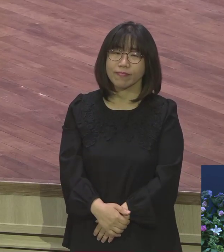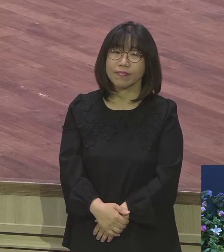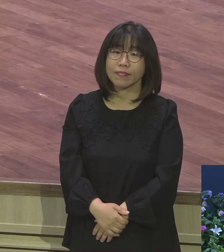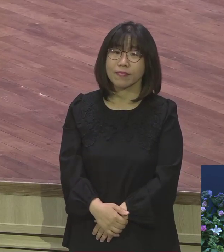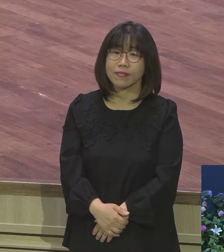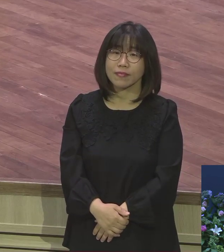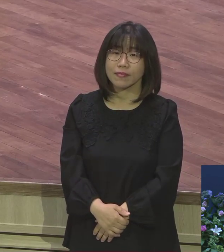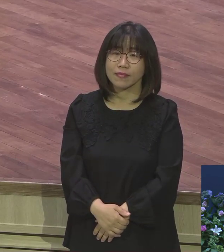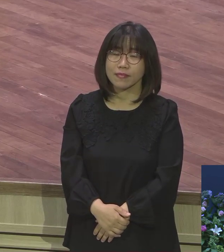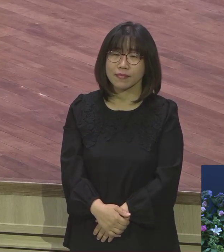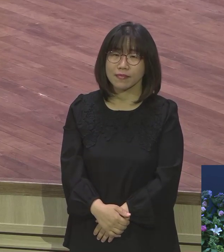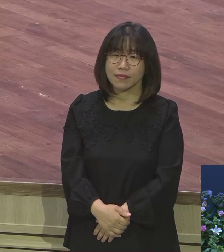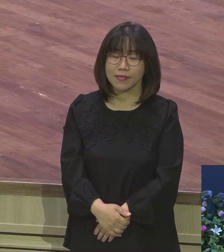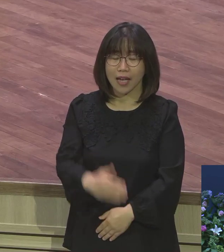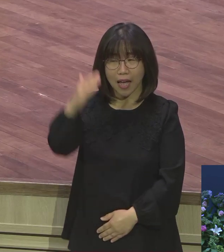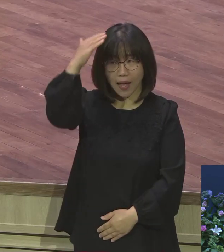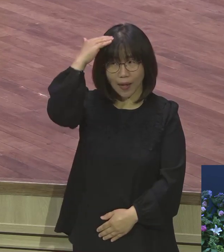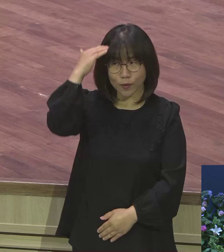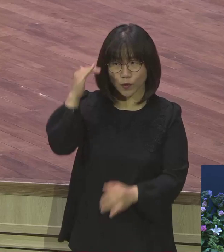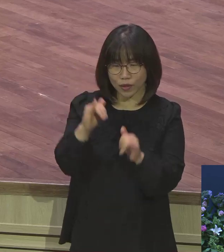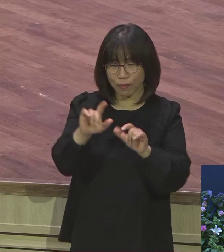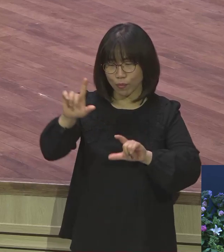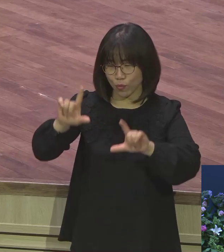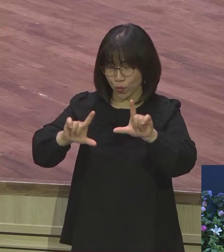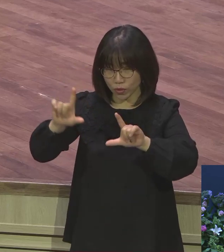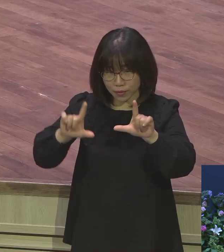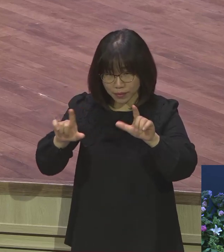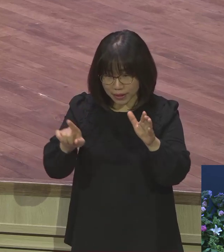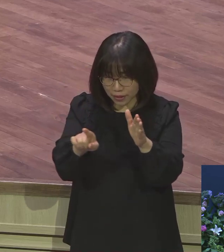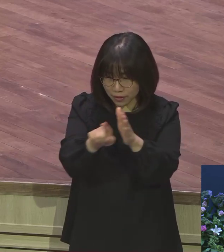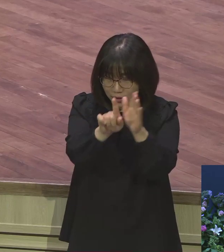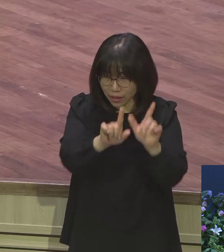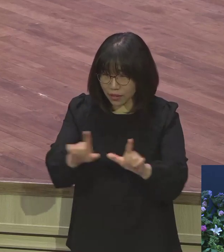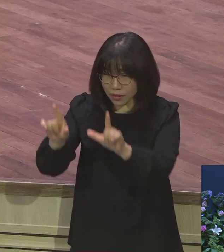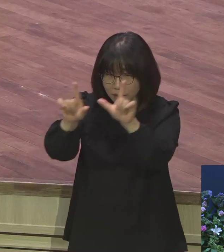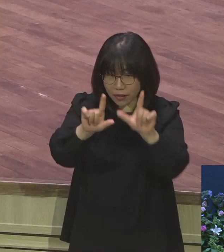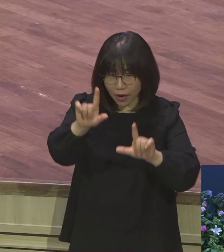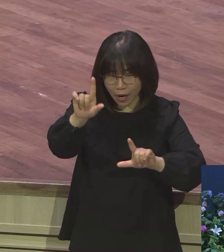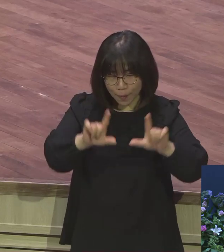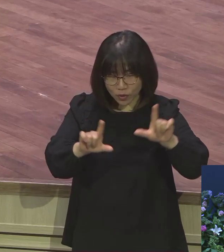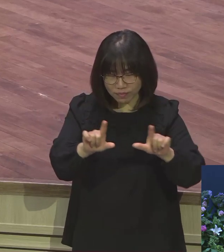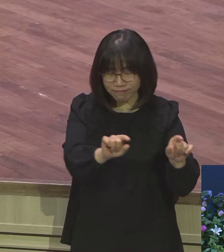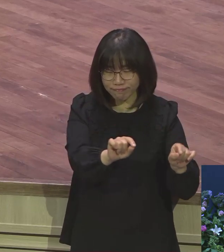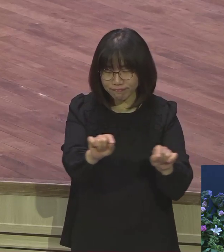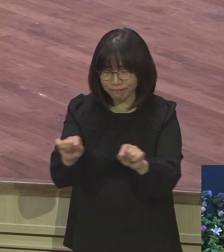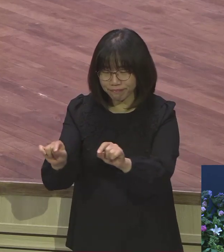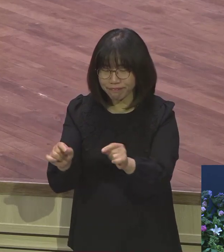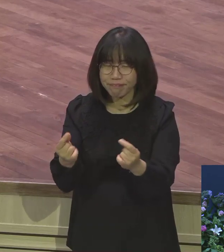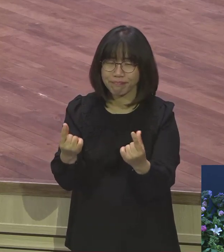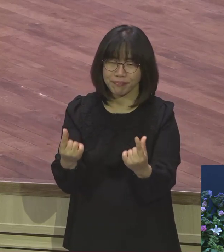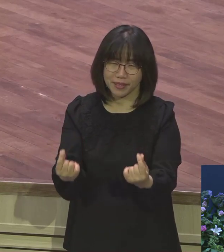이런 모습은요. 우리 신앙생활을 하면서도 비슷한 부분이 있어요. 신앙생활을 하면서.